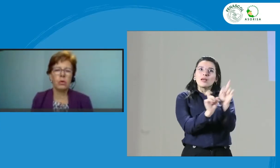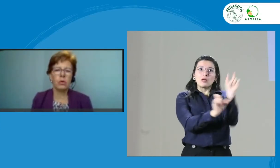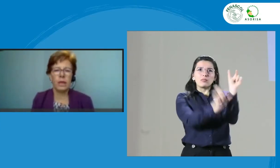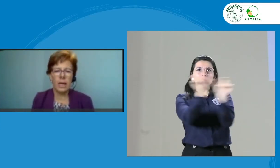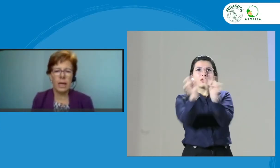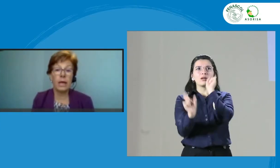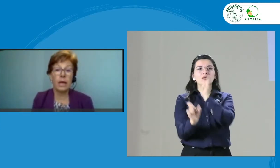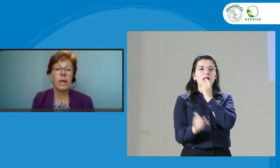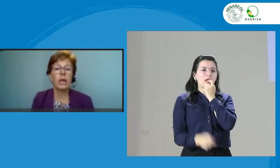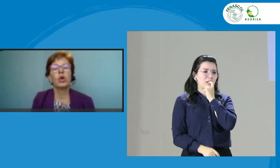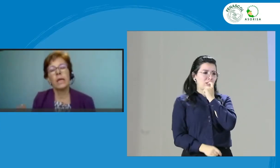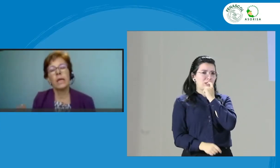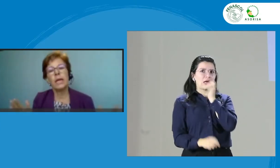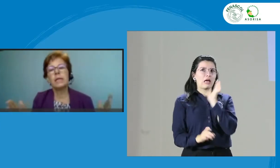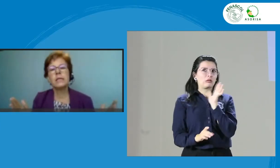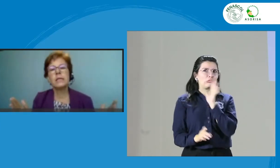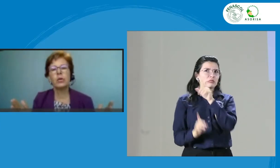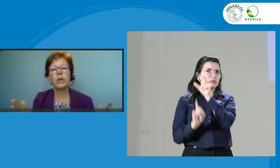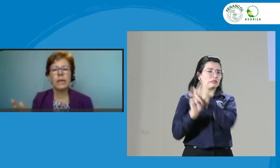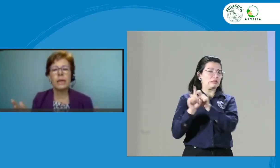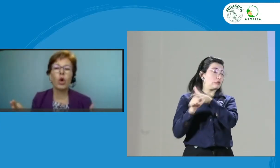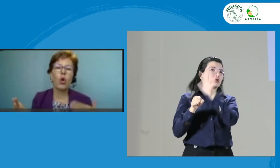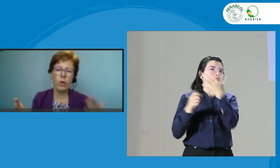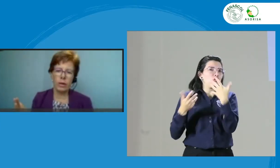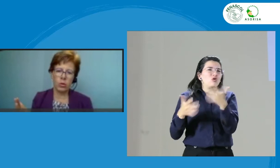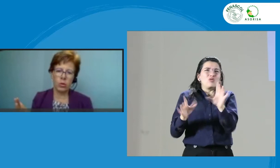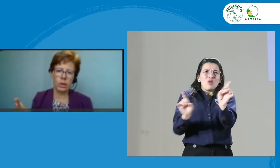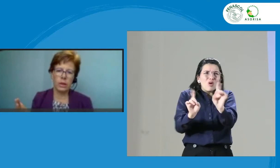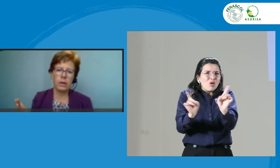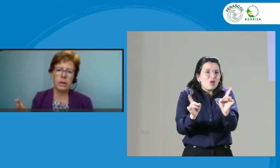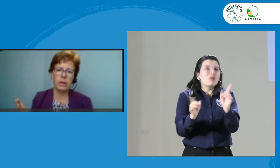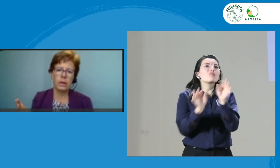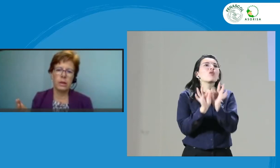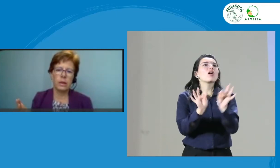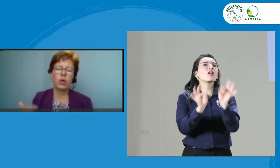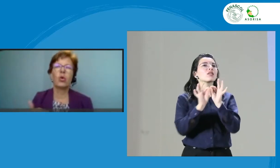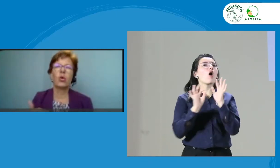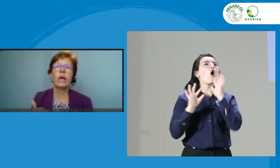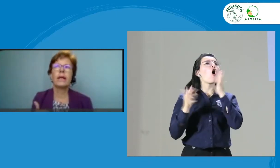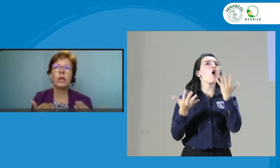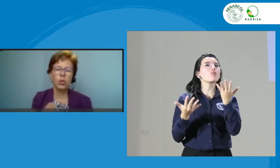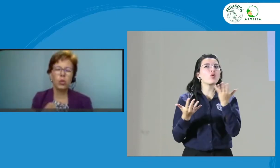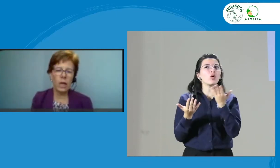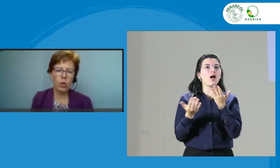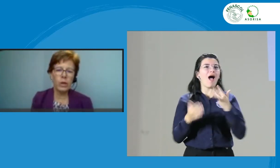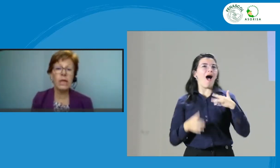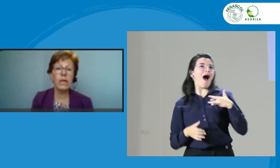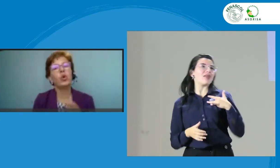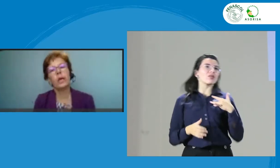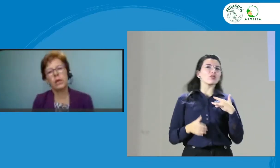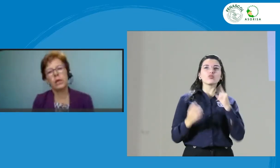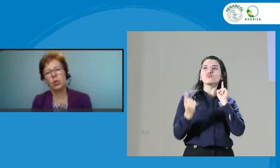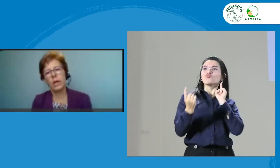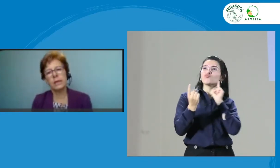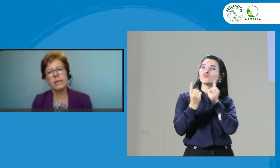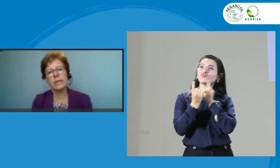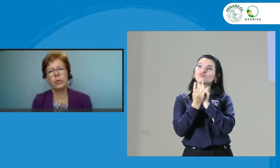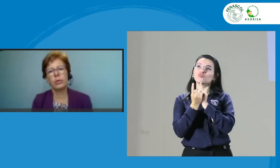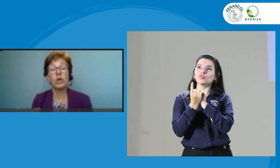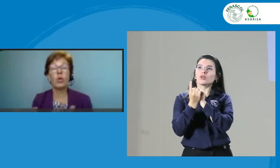de darla. O sea, y aquí es importante cómo la doy, con qué actitud la doy y con qué actitud la recibo. Porque si como